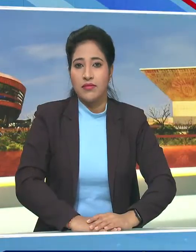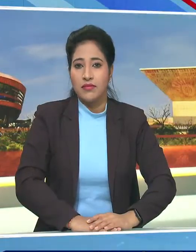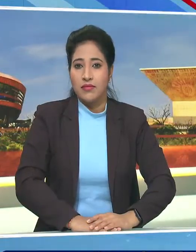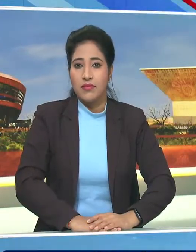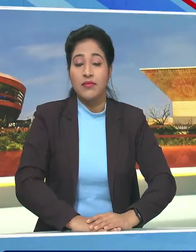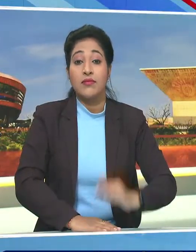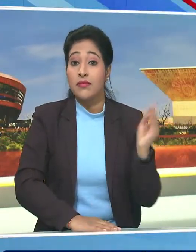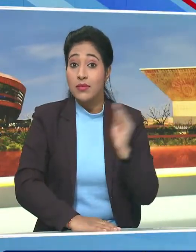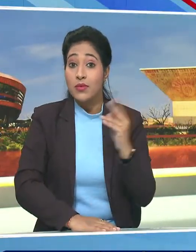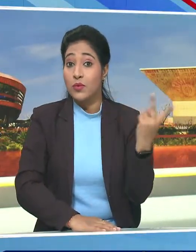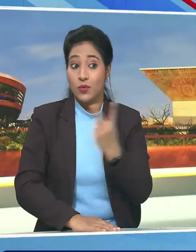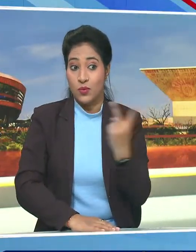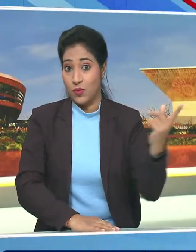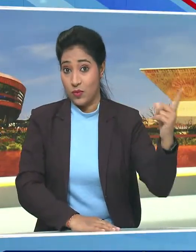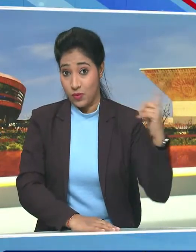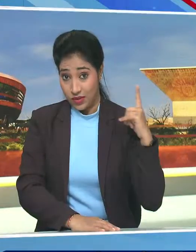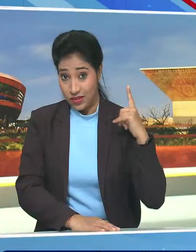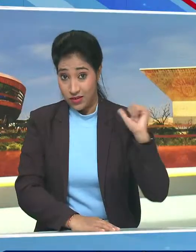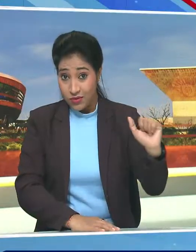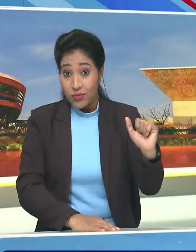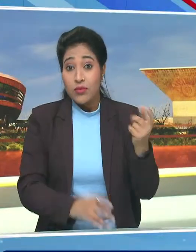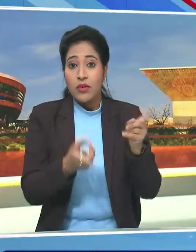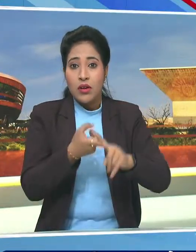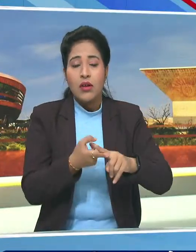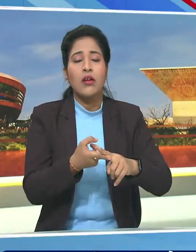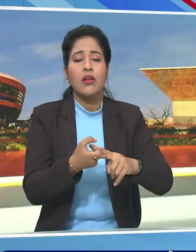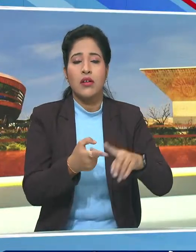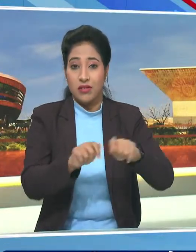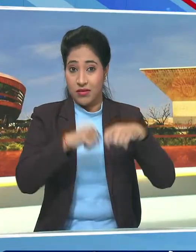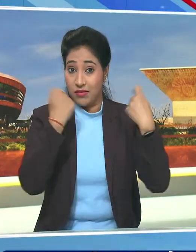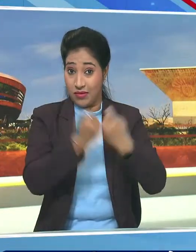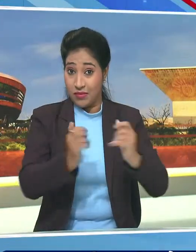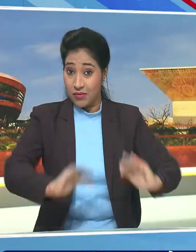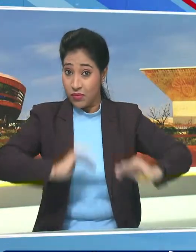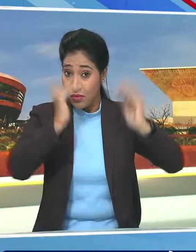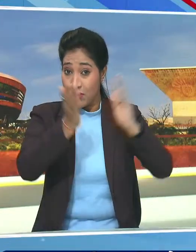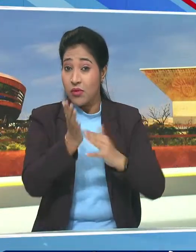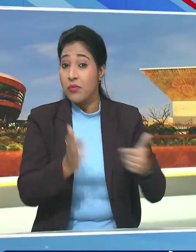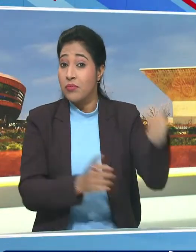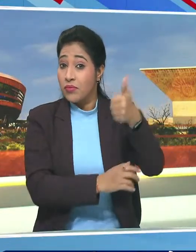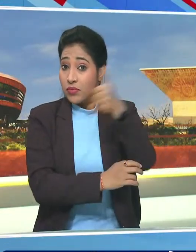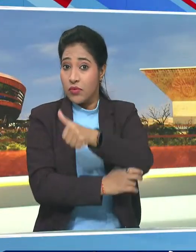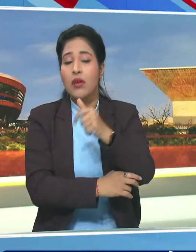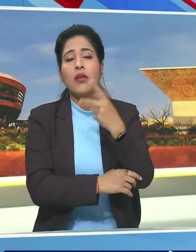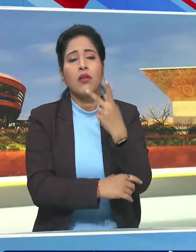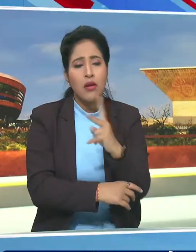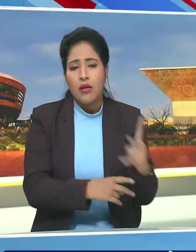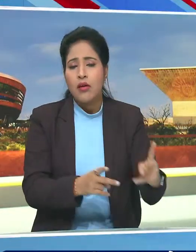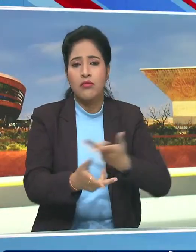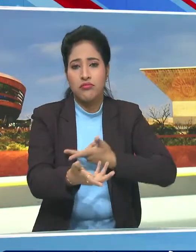इस दोरान दोनों ही नेताओ के बीच प्रतिनती मंडल सर की द्यूपक्षय वारता भी हुई